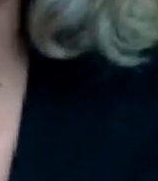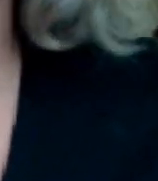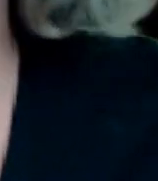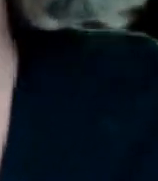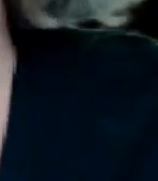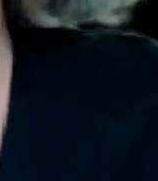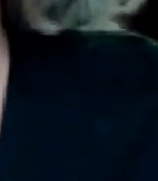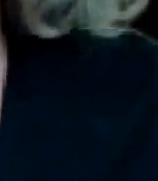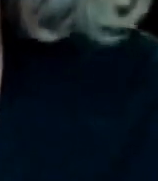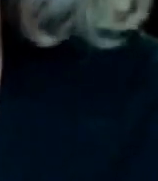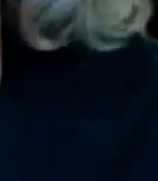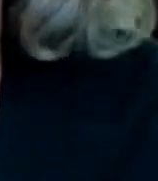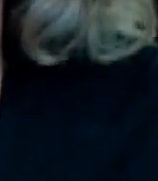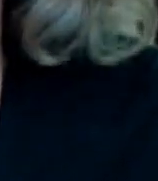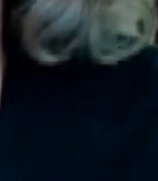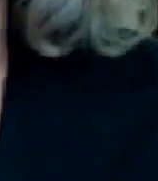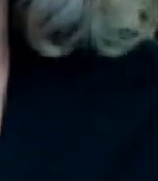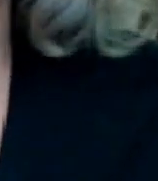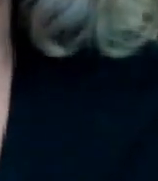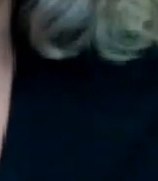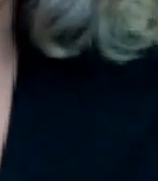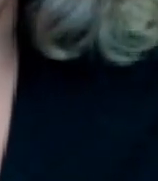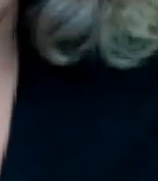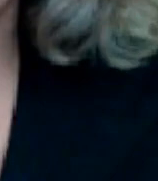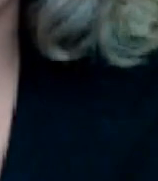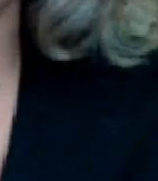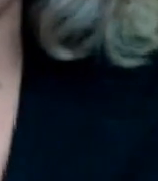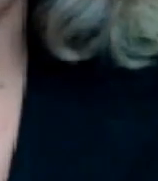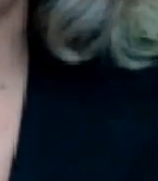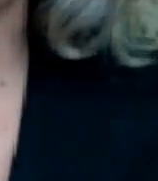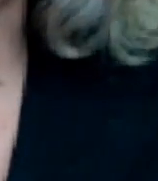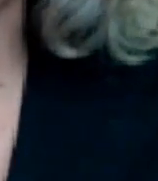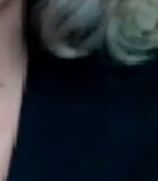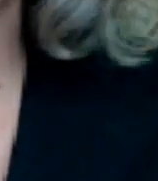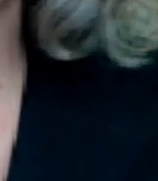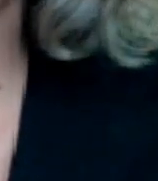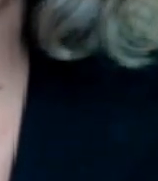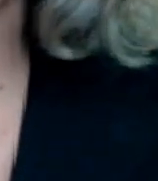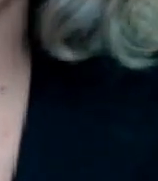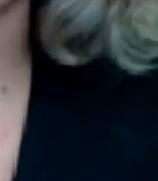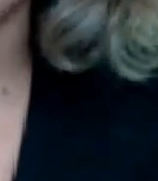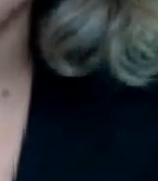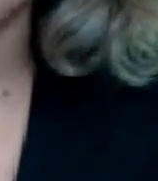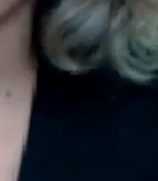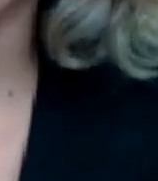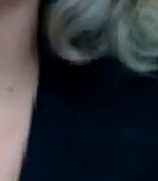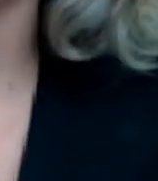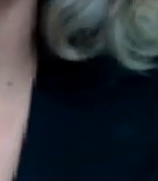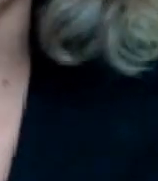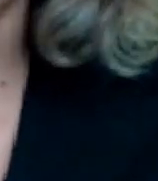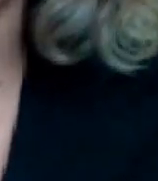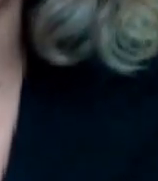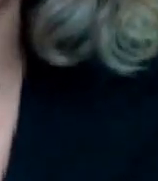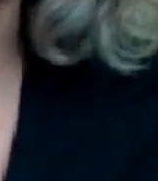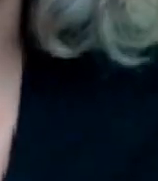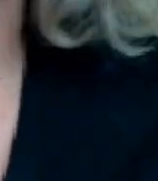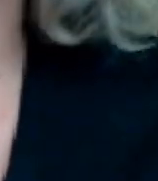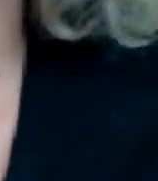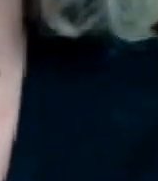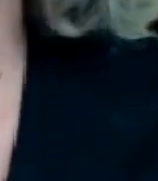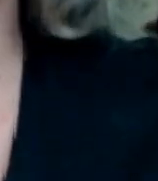que tuvieran el acento de un mexicano porque tenían miedo que después le iban a quitar las oportunidades